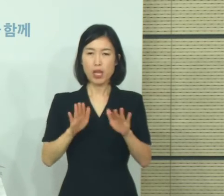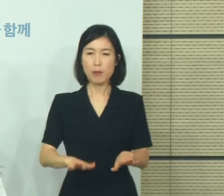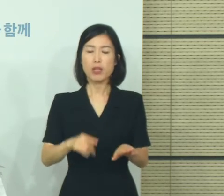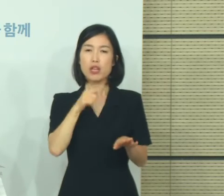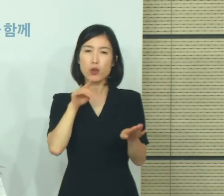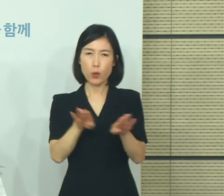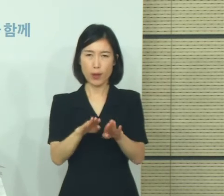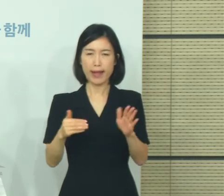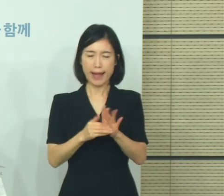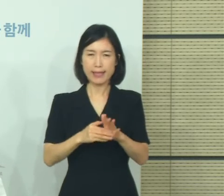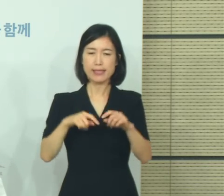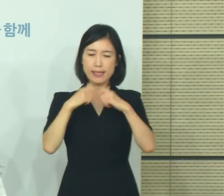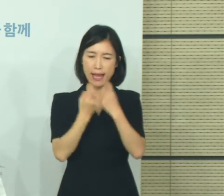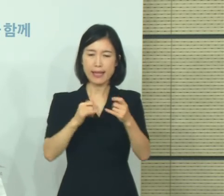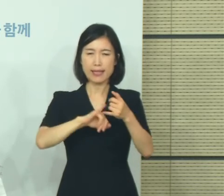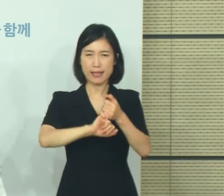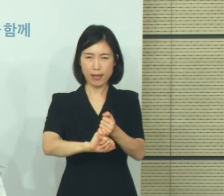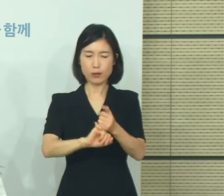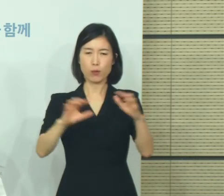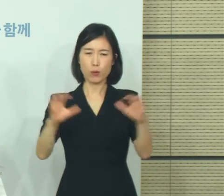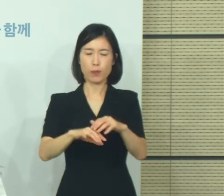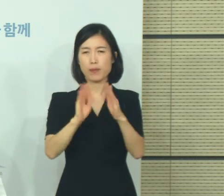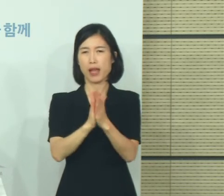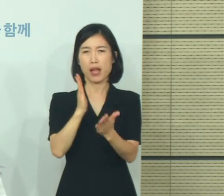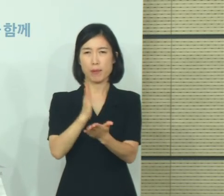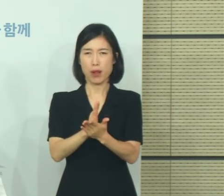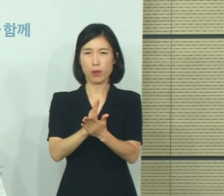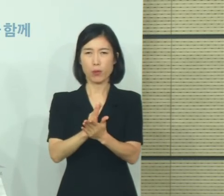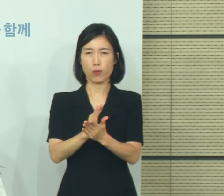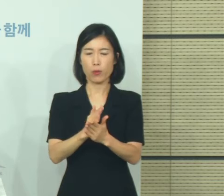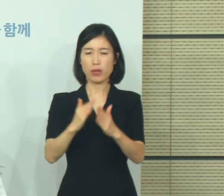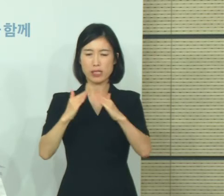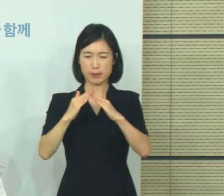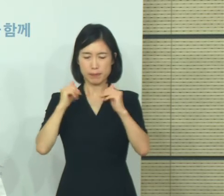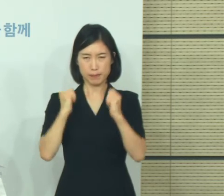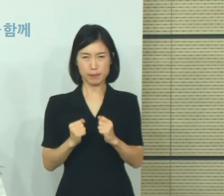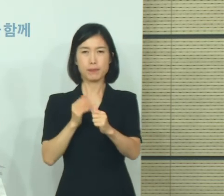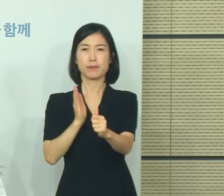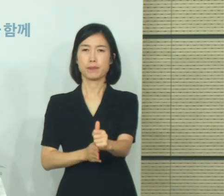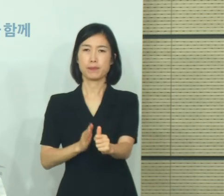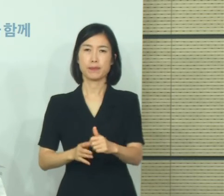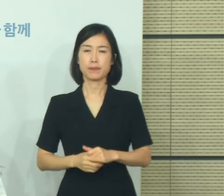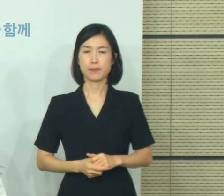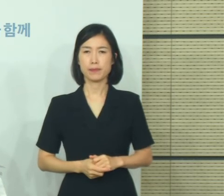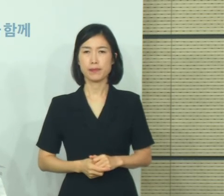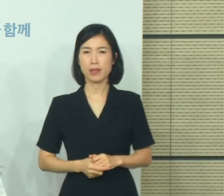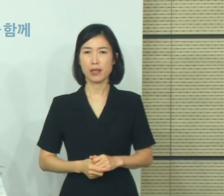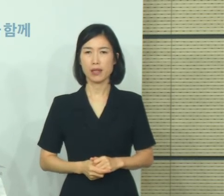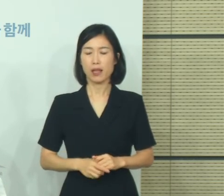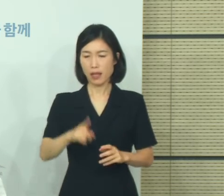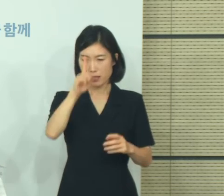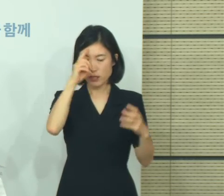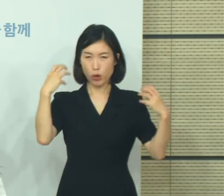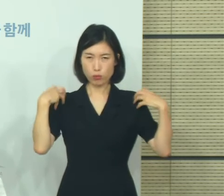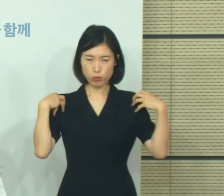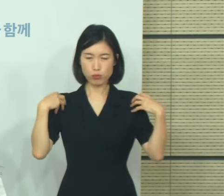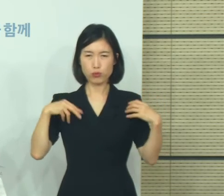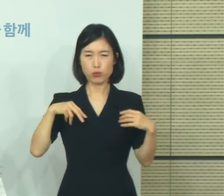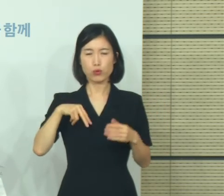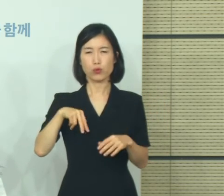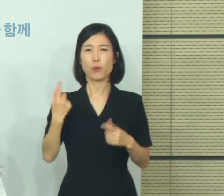모임은 모두 취소하시고 안전한 집 밖으로의 외출은 상가주시기 바랍니다. 정부도 그동안